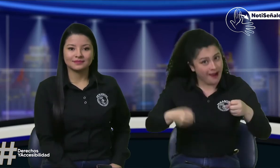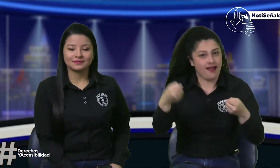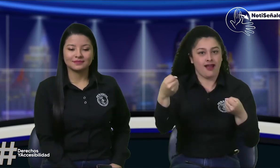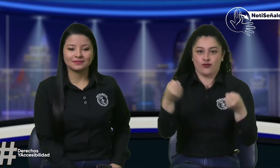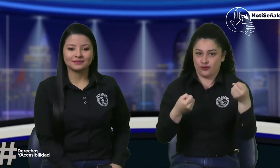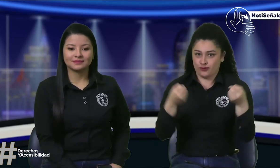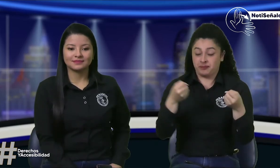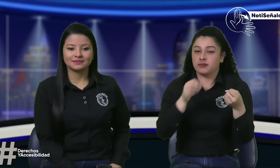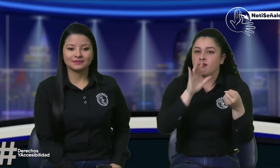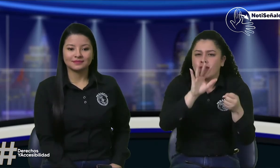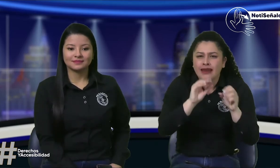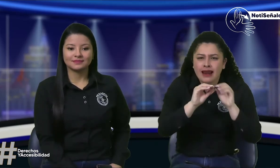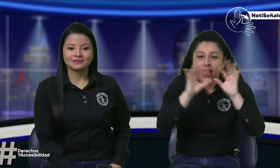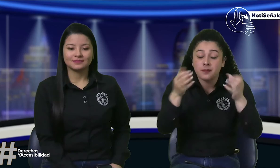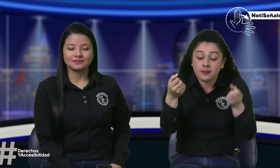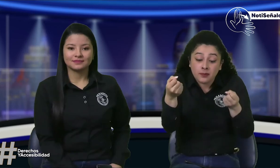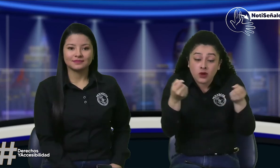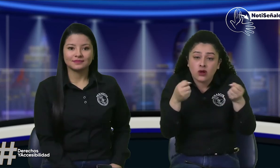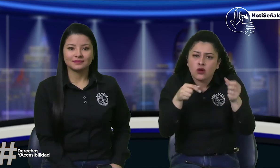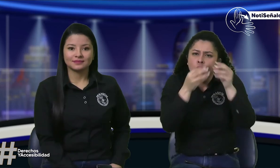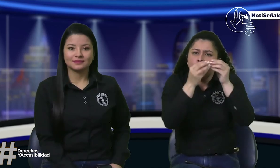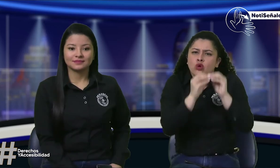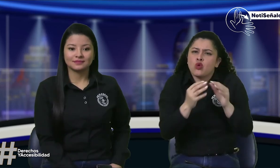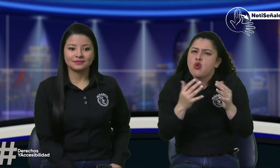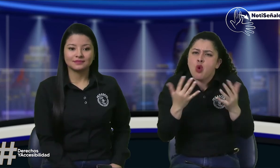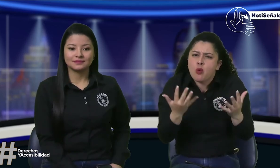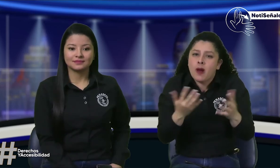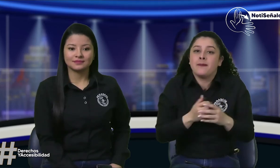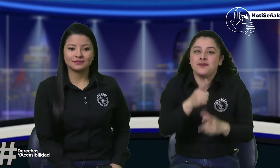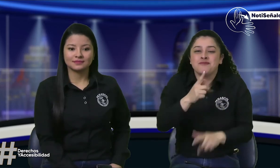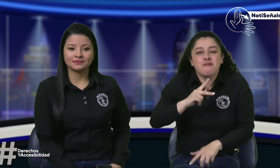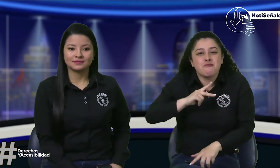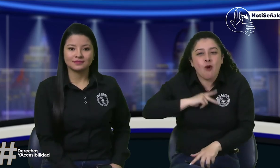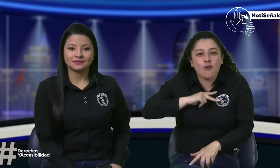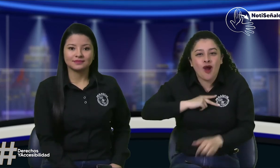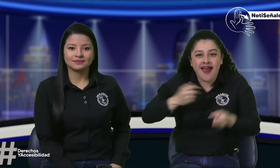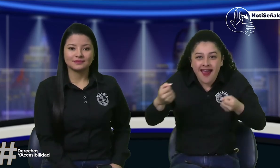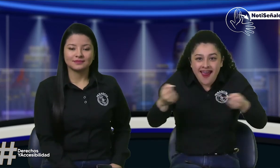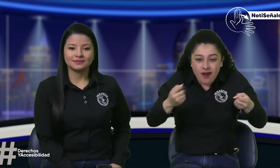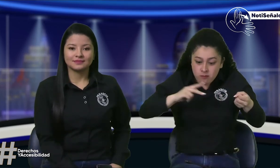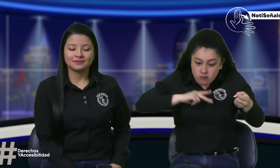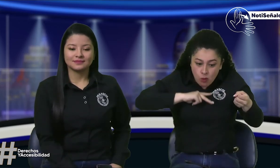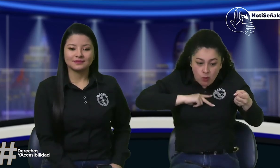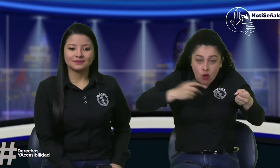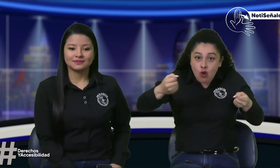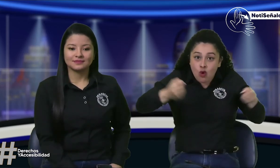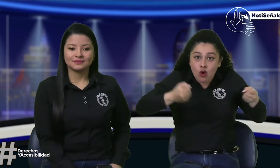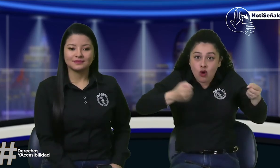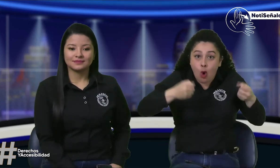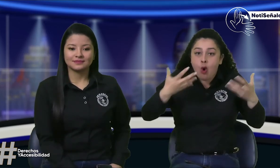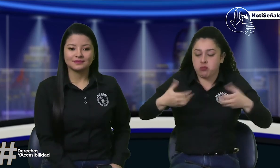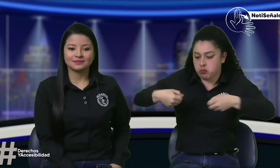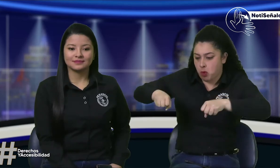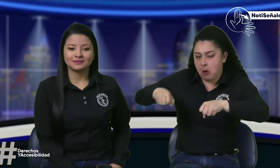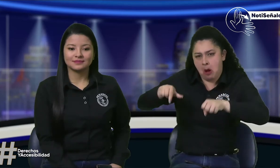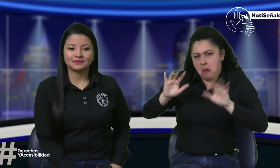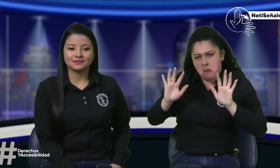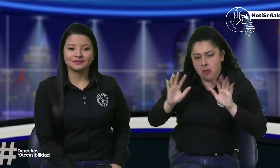y las personas sordas pueden tener esta licencia para transporte privado para transporte que pues pueda ser